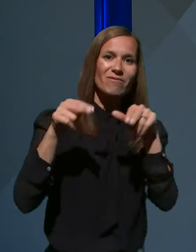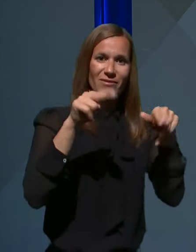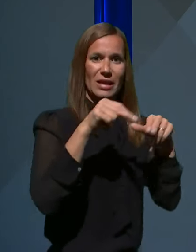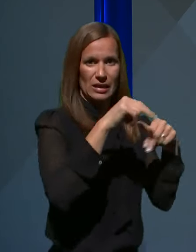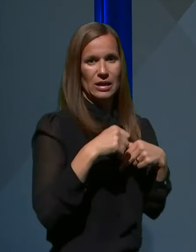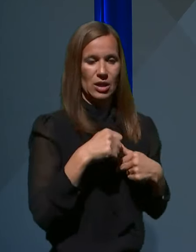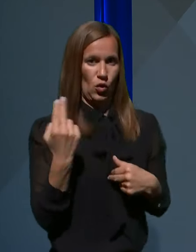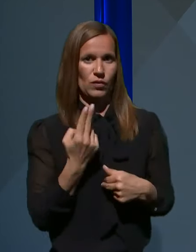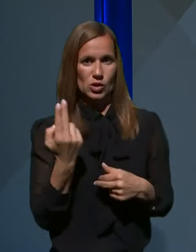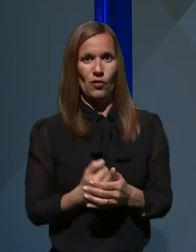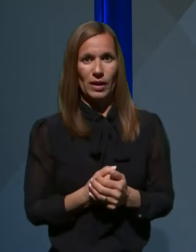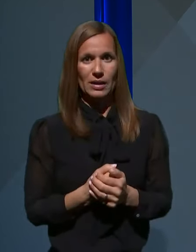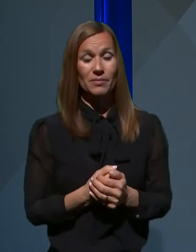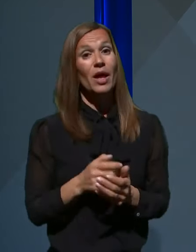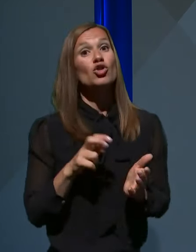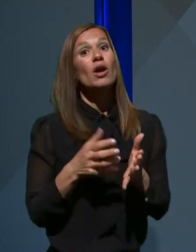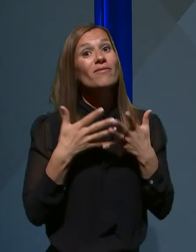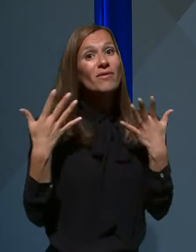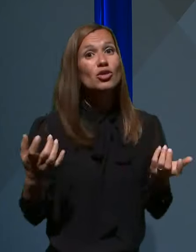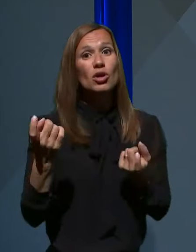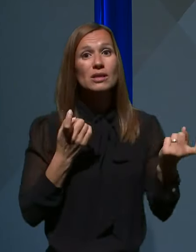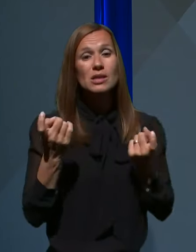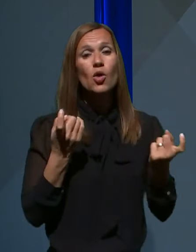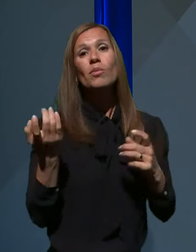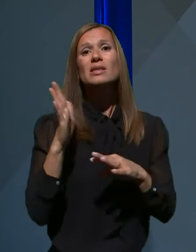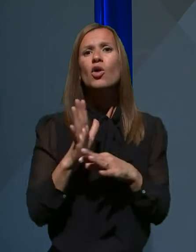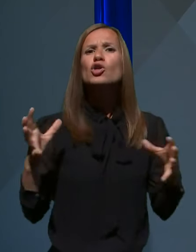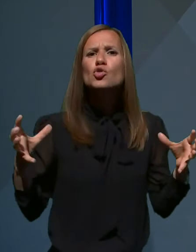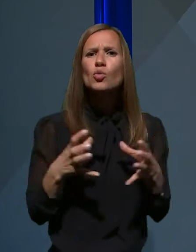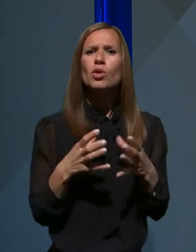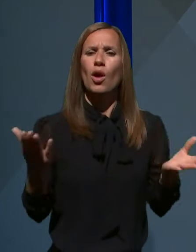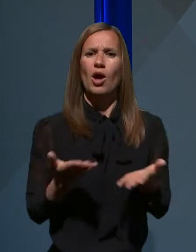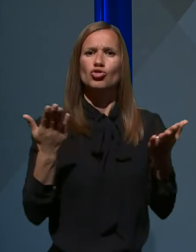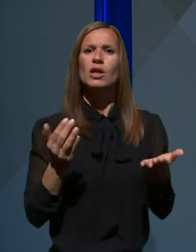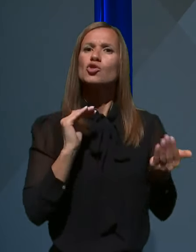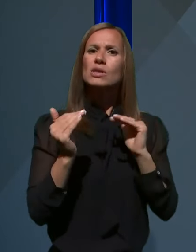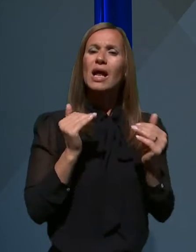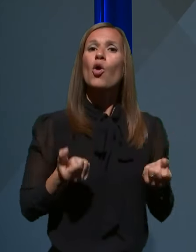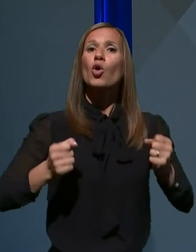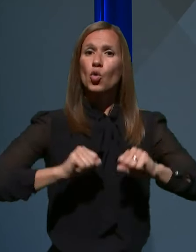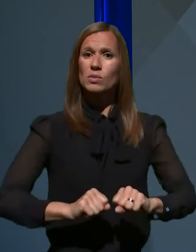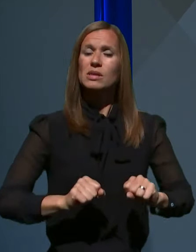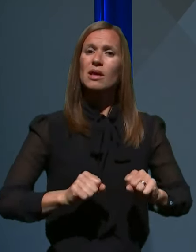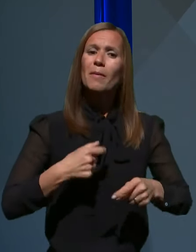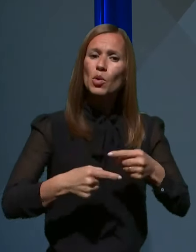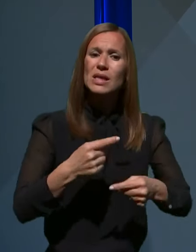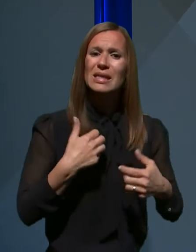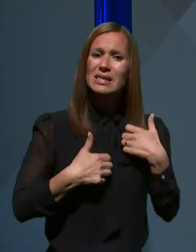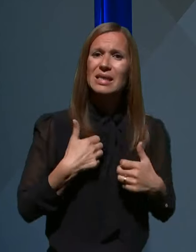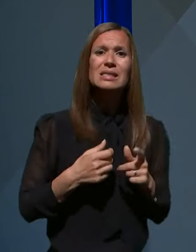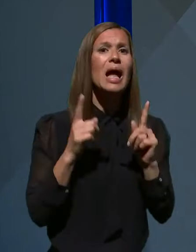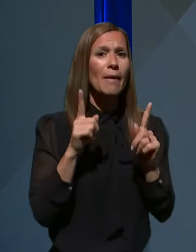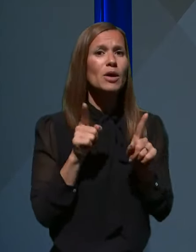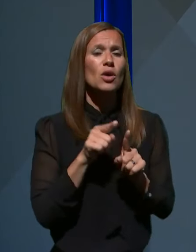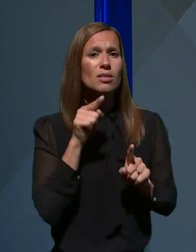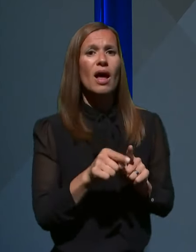Večji izziv je predstavljalo skupno blaženje socialno-ekonomskih posledic krize, a tudi ta razprava se